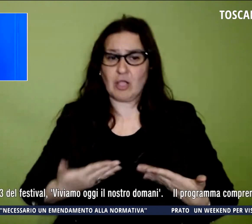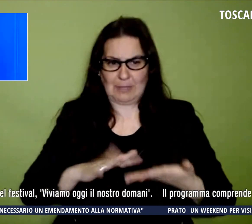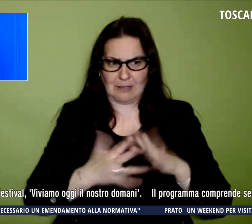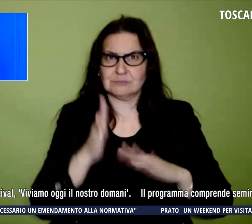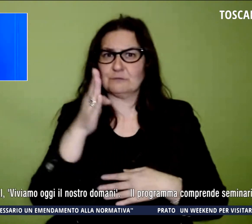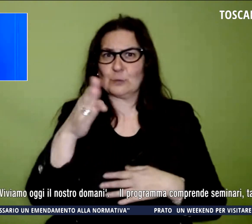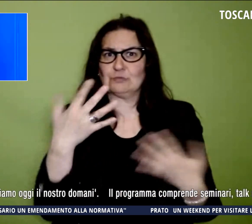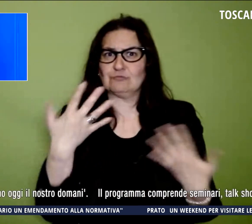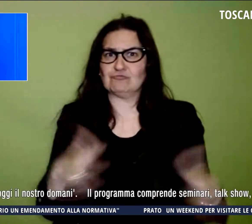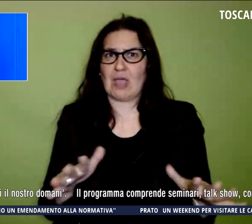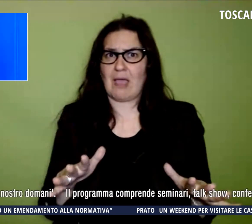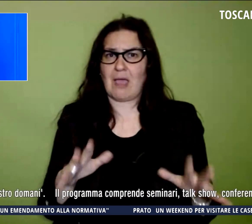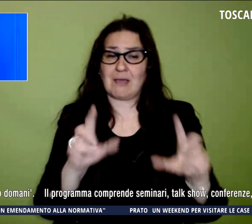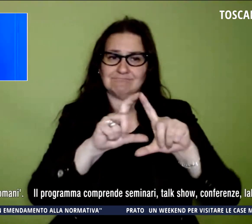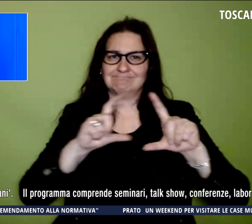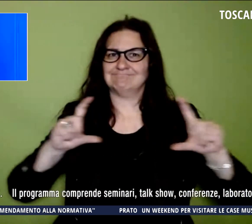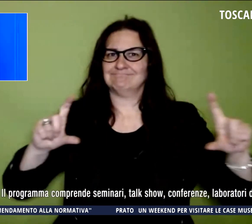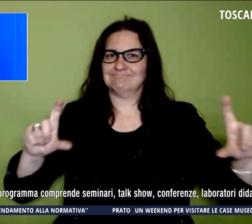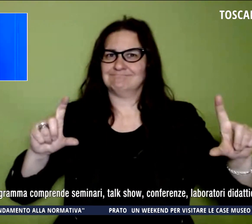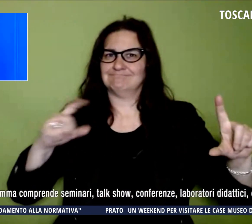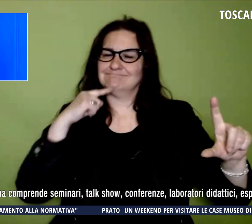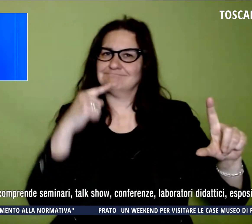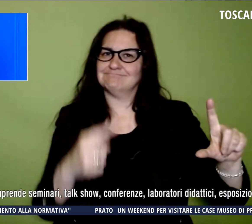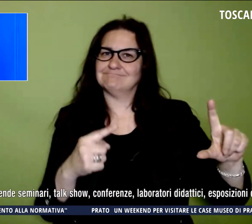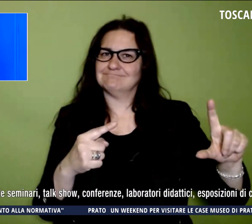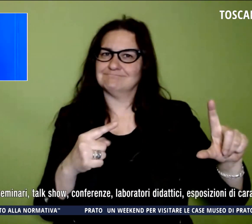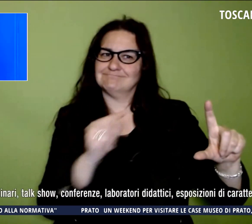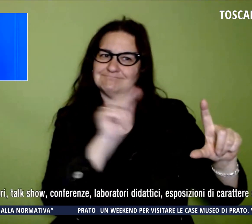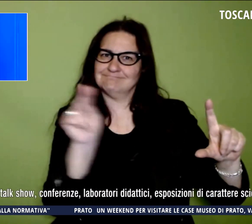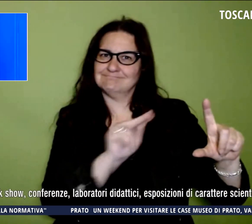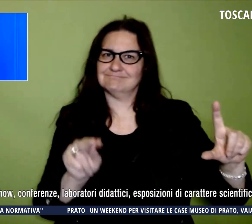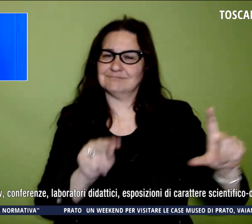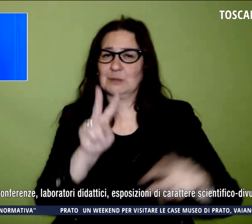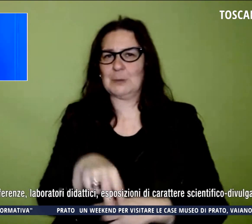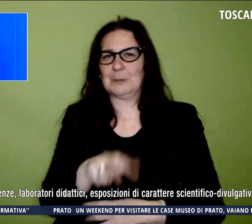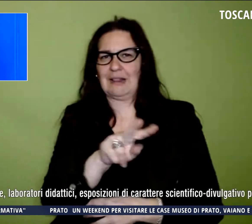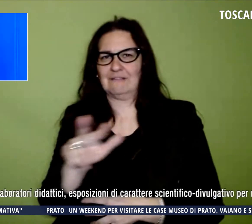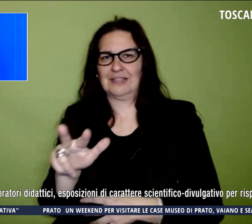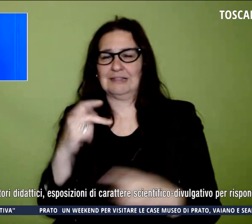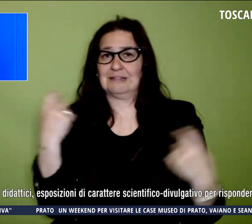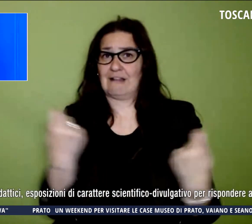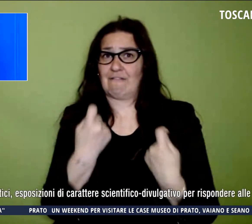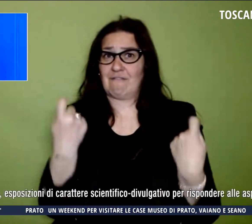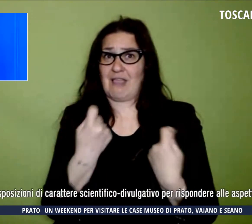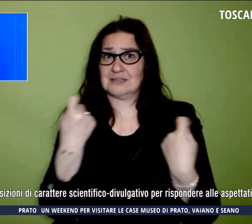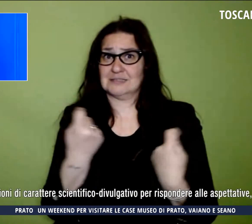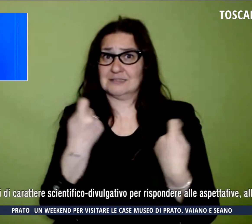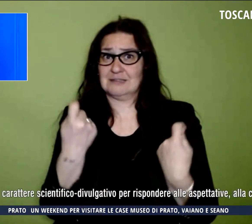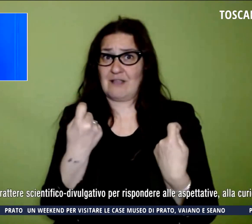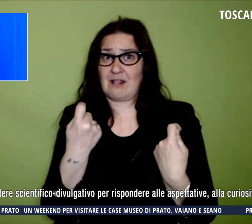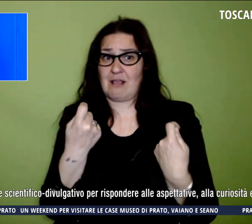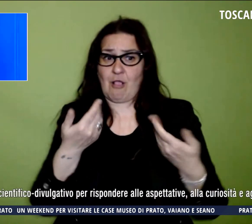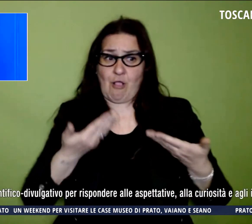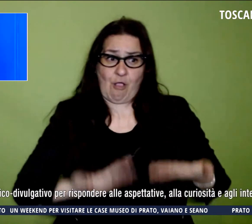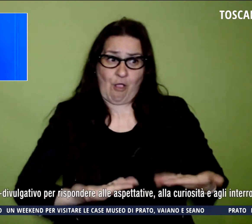recita appunto il claim dell'edizione 2023 del Festival. Viviamo oggi il nostro